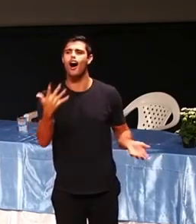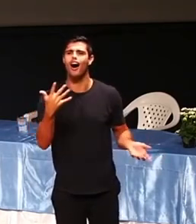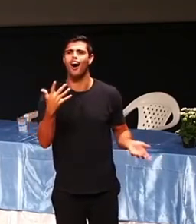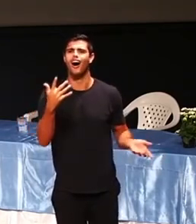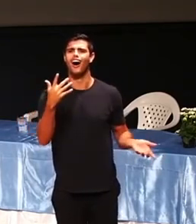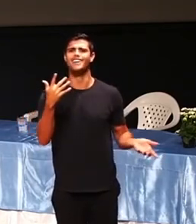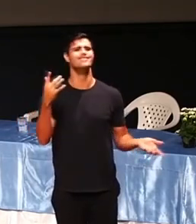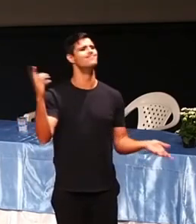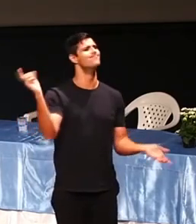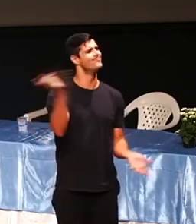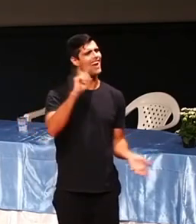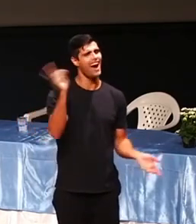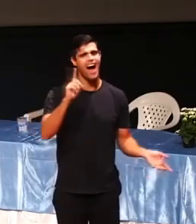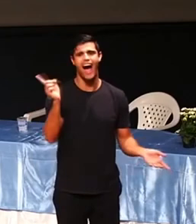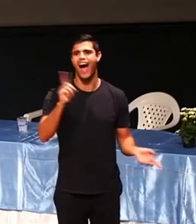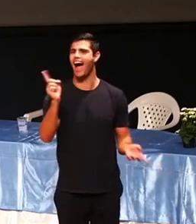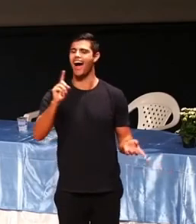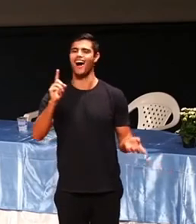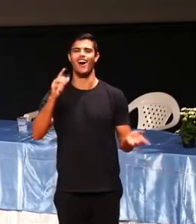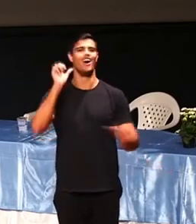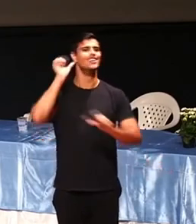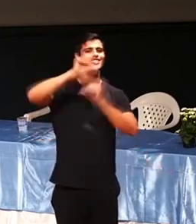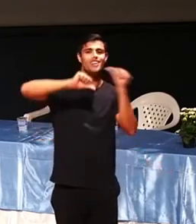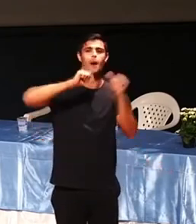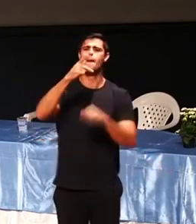Por que você imaginou a salsicha entortando?